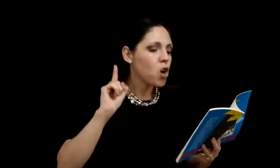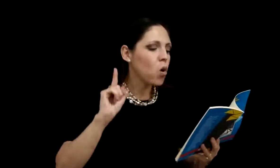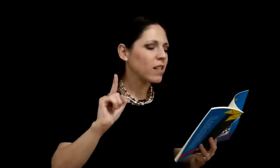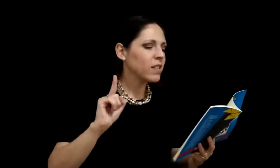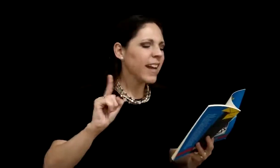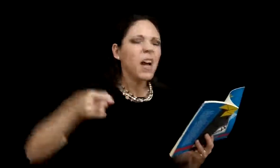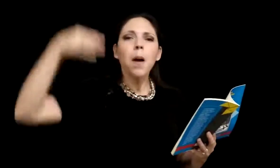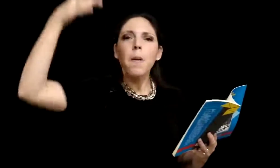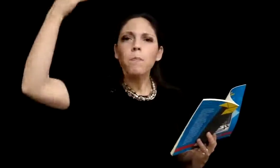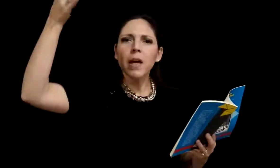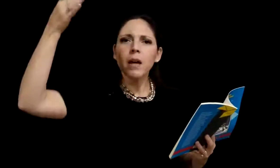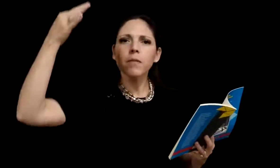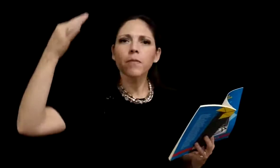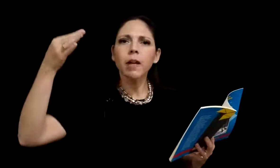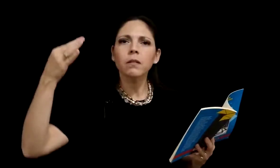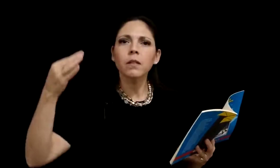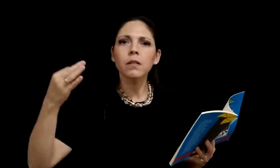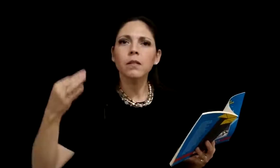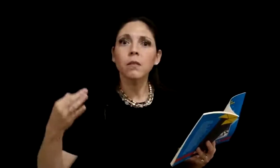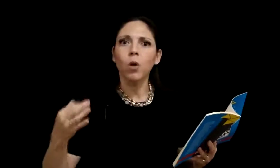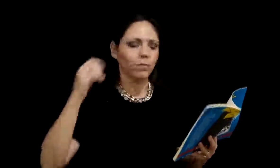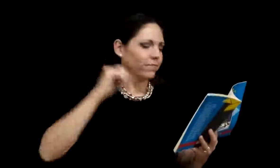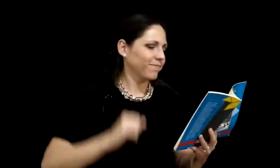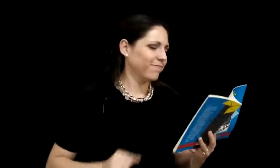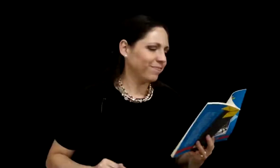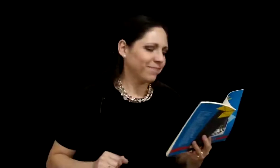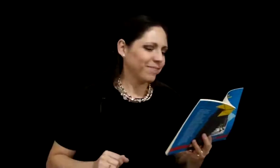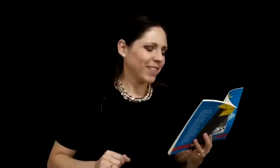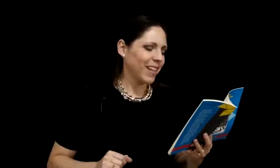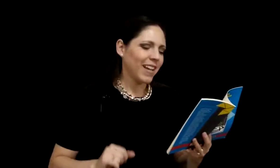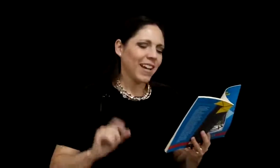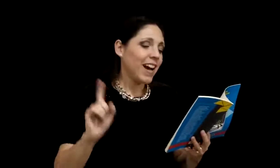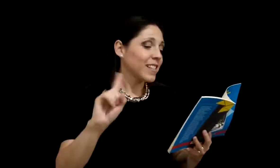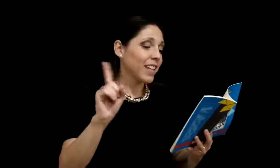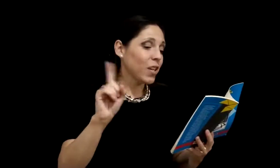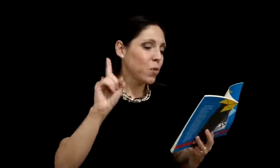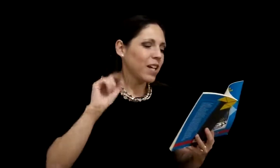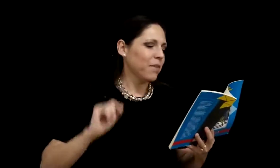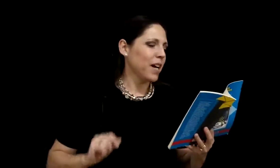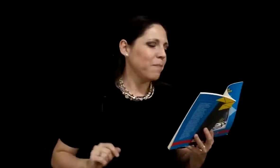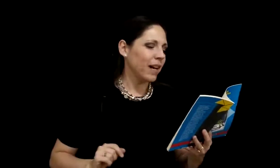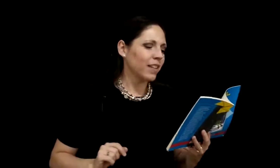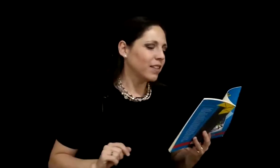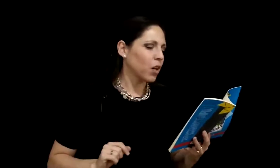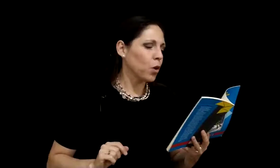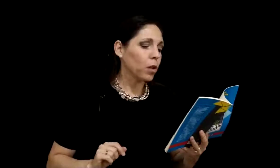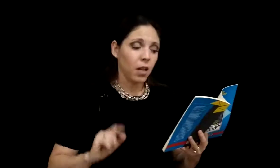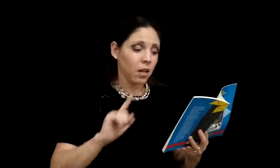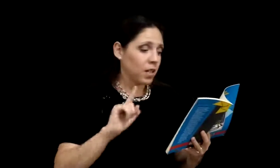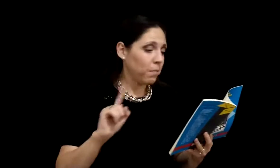lo hacía perfectísimo. Así que nunca había margen de error, ni